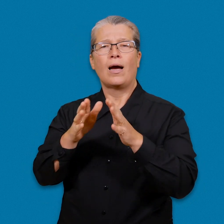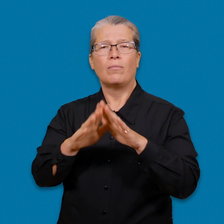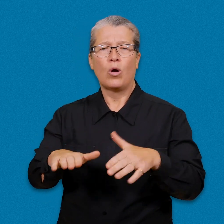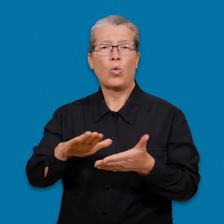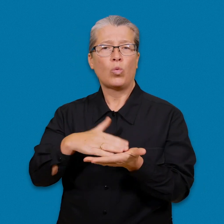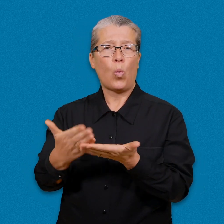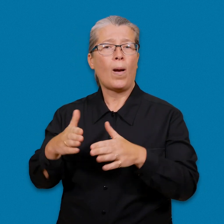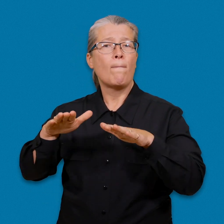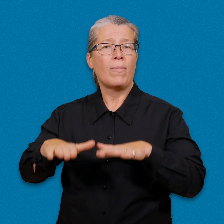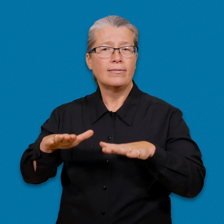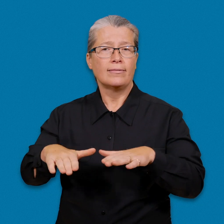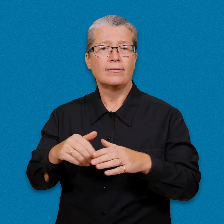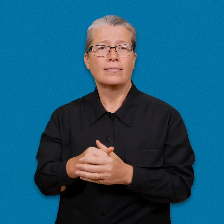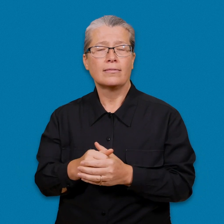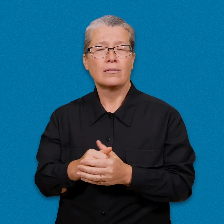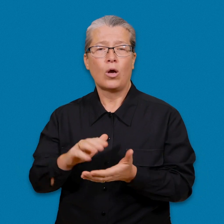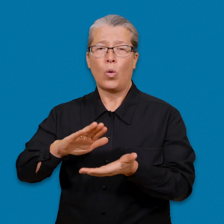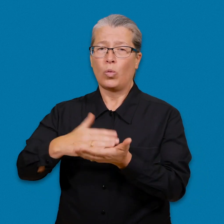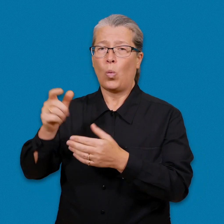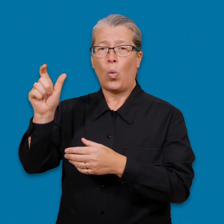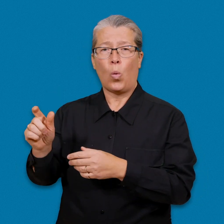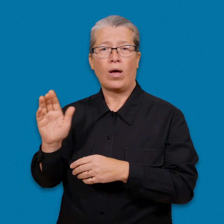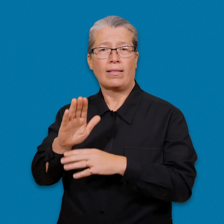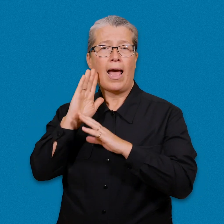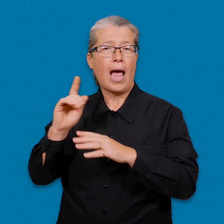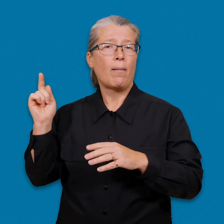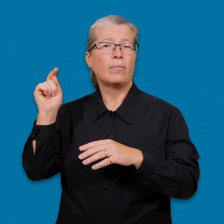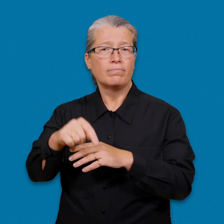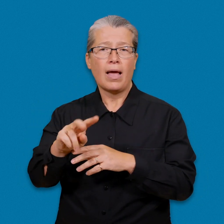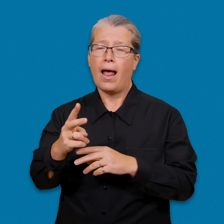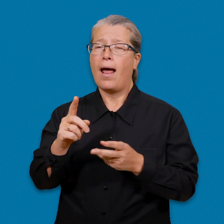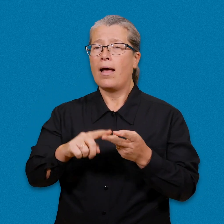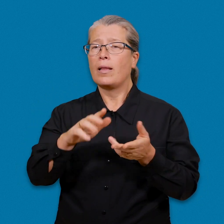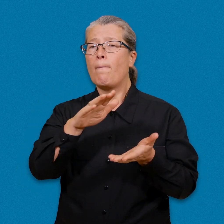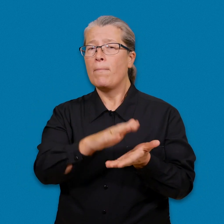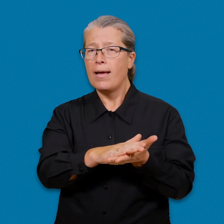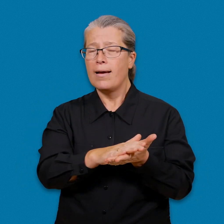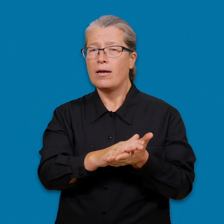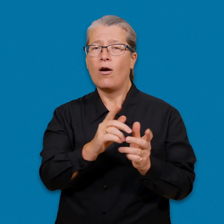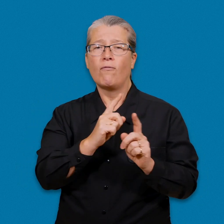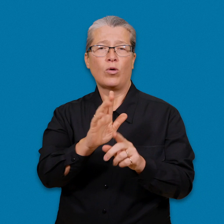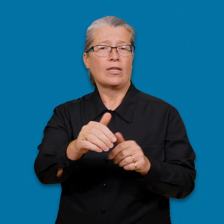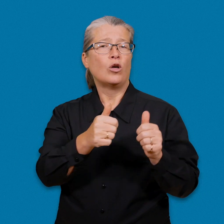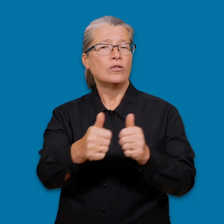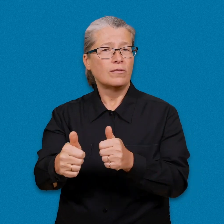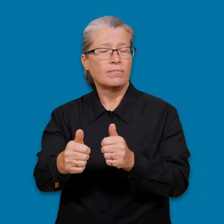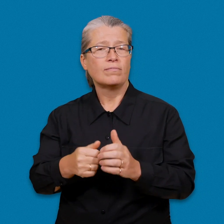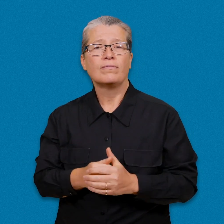genomförs som tolkning på plats. Tolken kommer alltså hem till dig eller till något annat ställe enligt ditt önskemål.